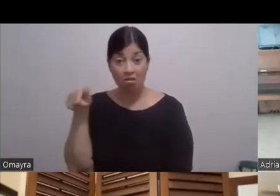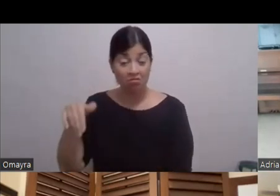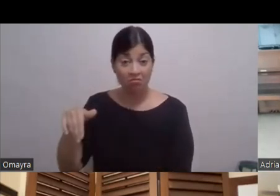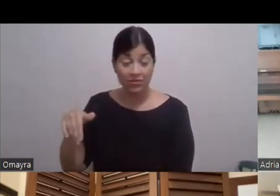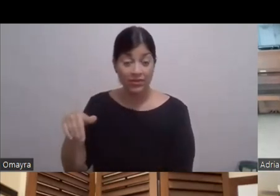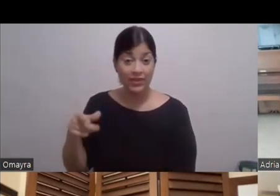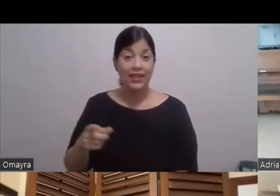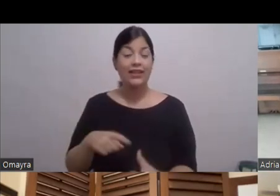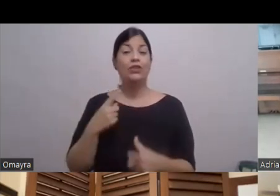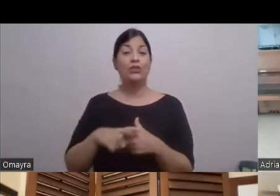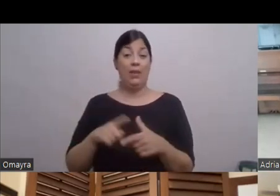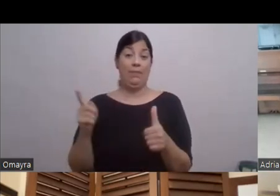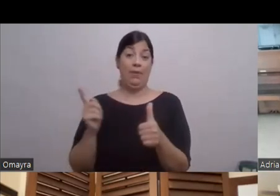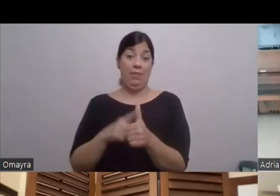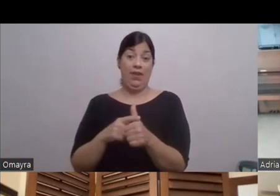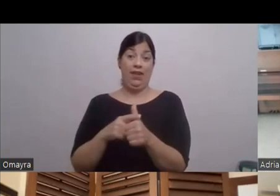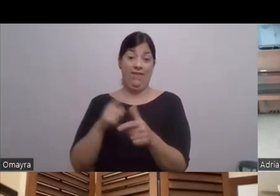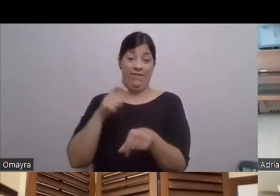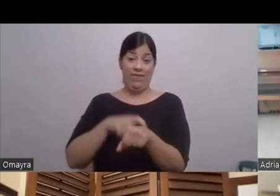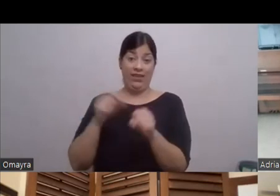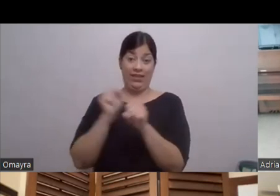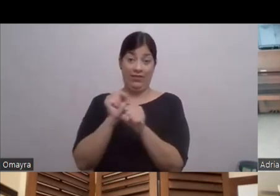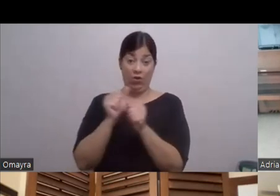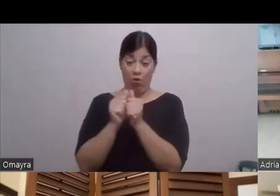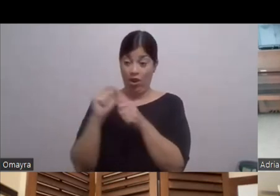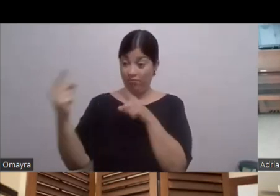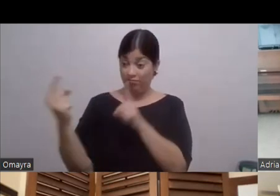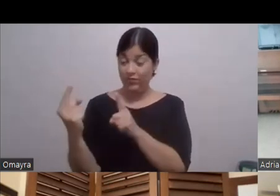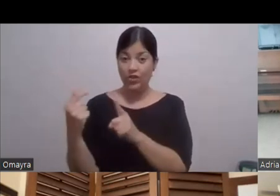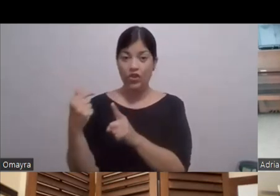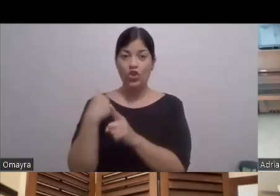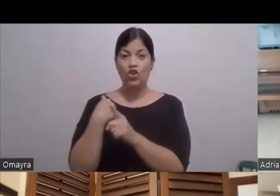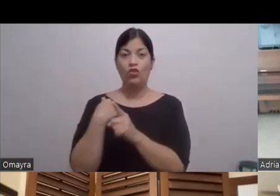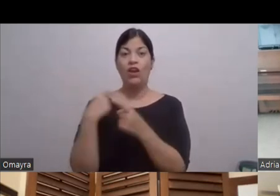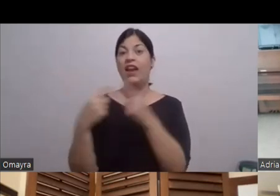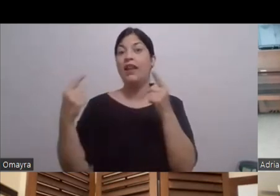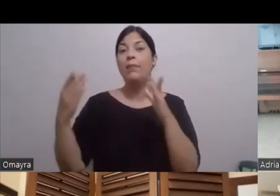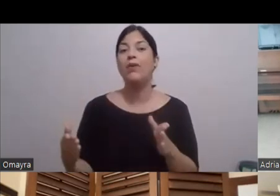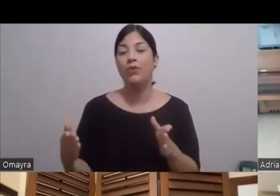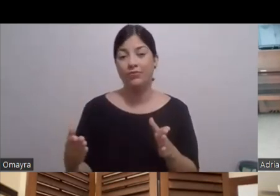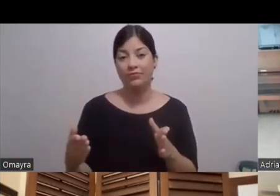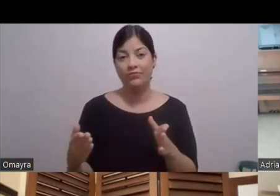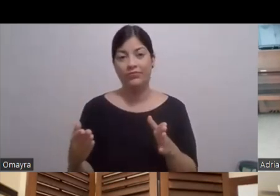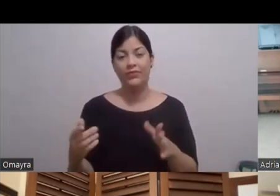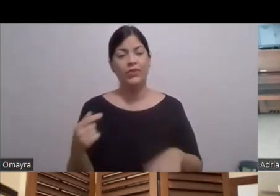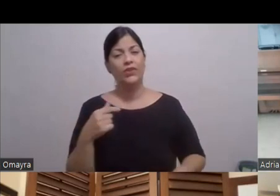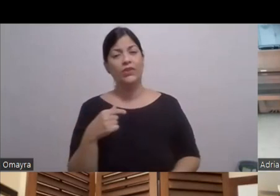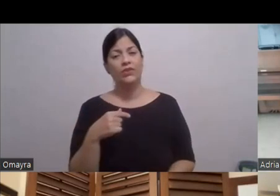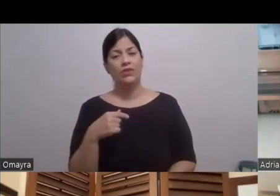primera escena con él Él Yo soy rival de él Entonces Porque yo era En la historia Yo soy el capataz